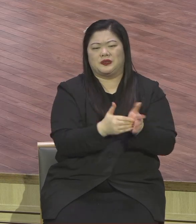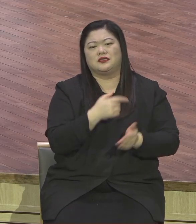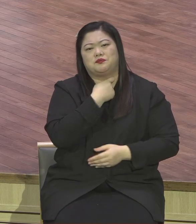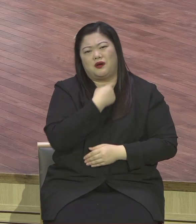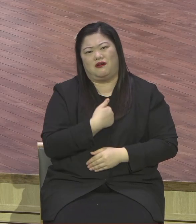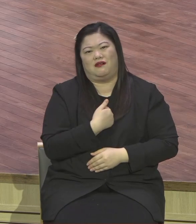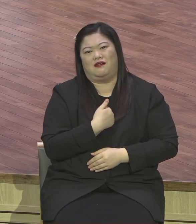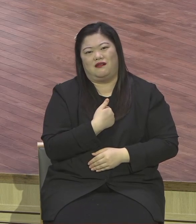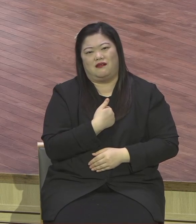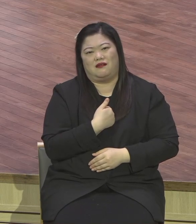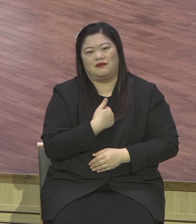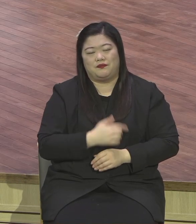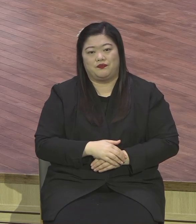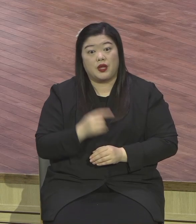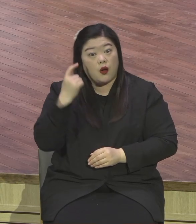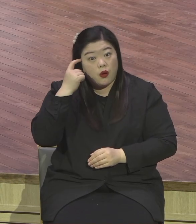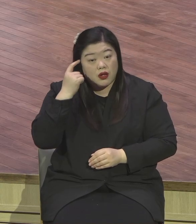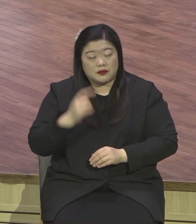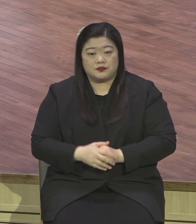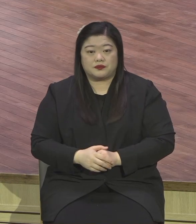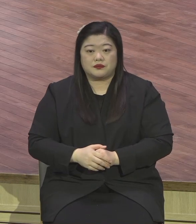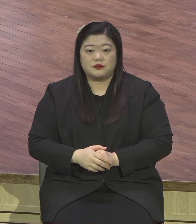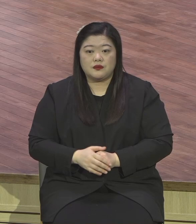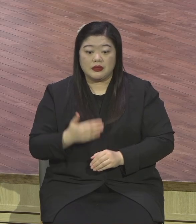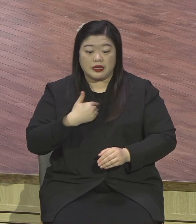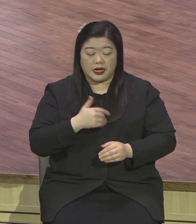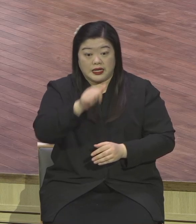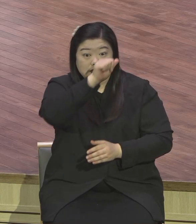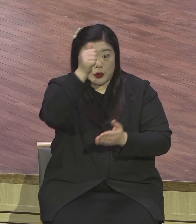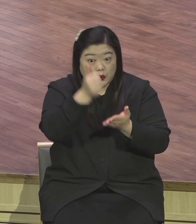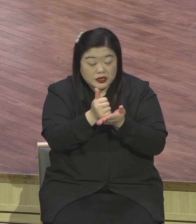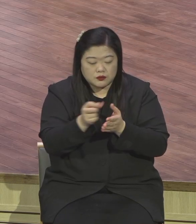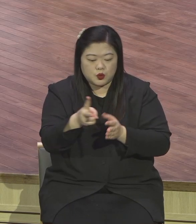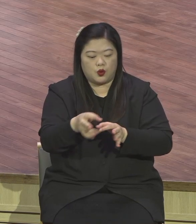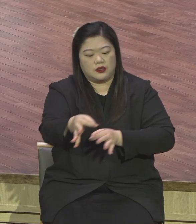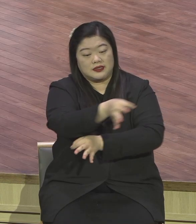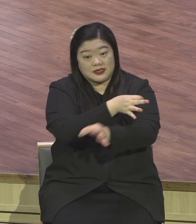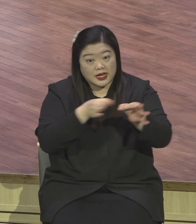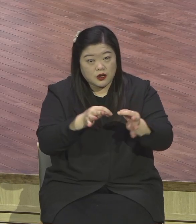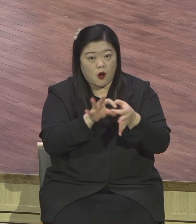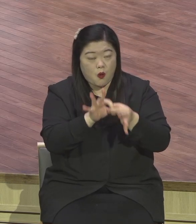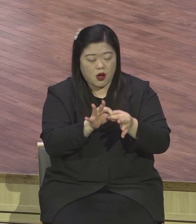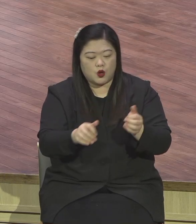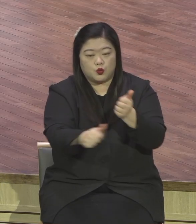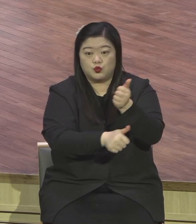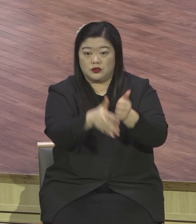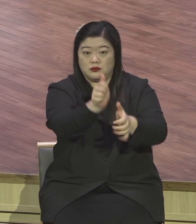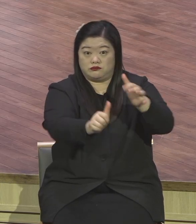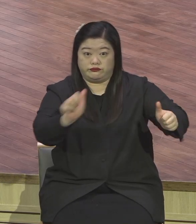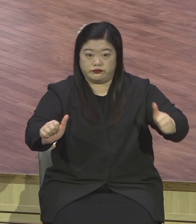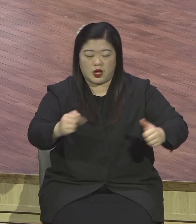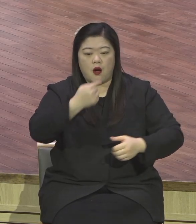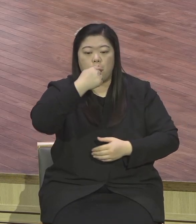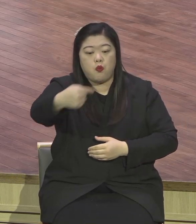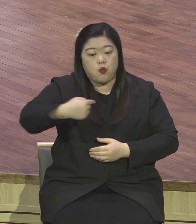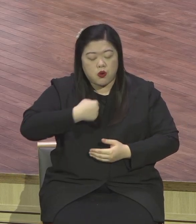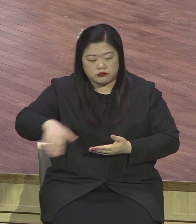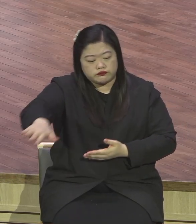진행한 거예요. 저는 보고를 받을 뿐이에요. 2021년도 위원장들 비롯해서 장노회 산업선교회 등